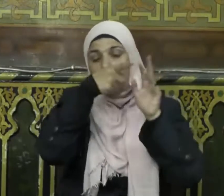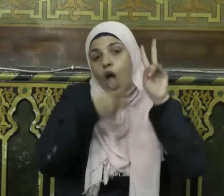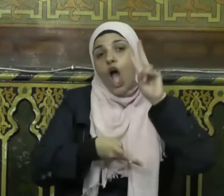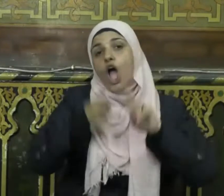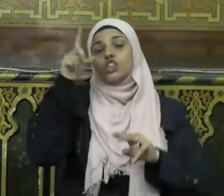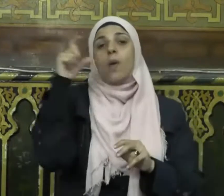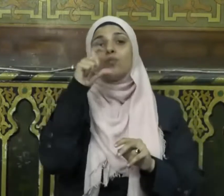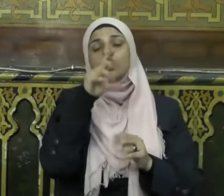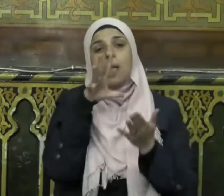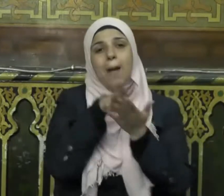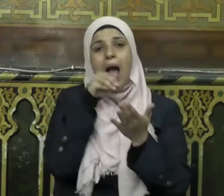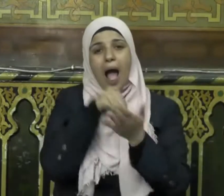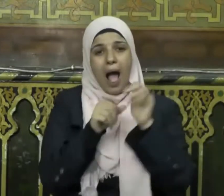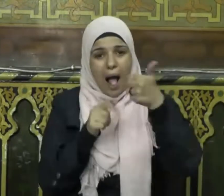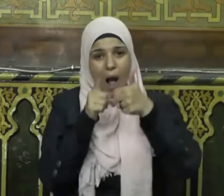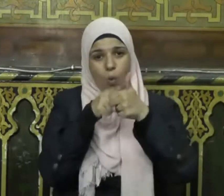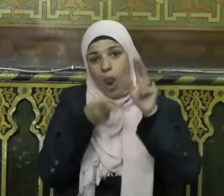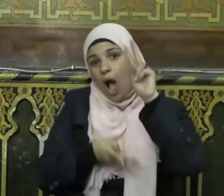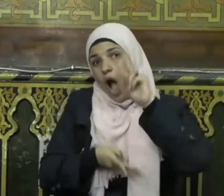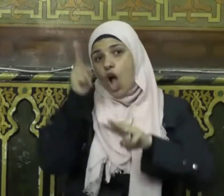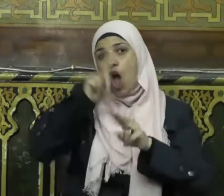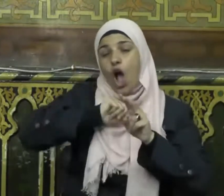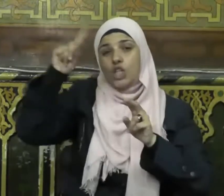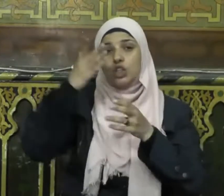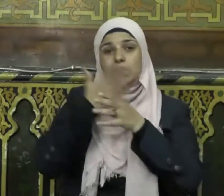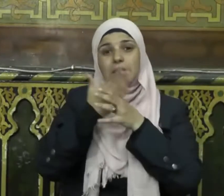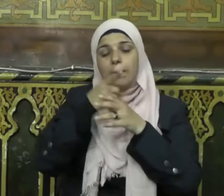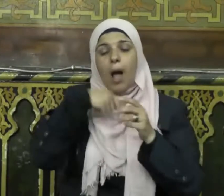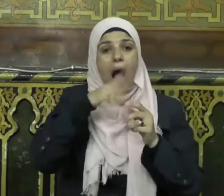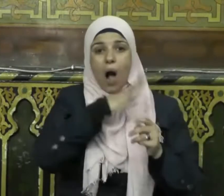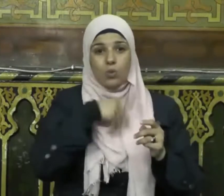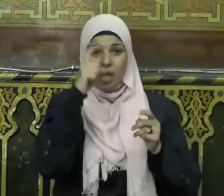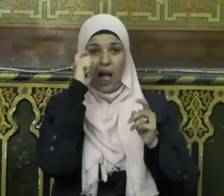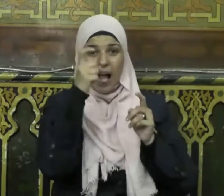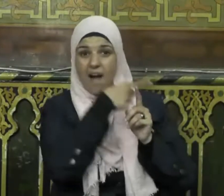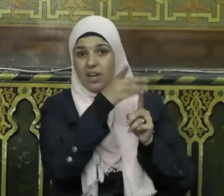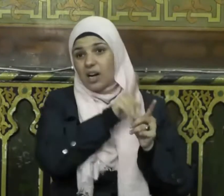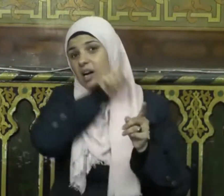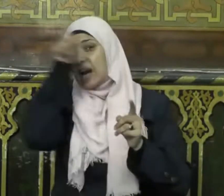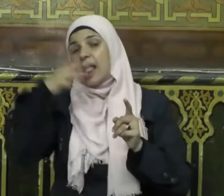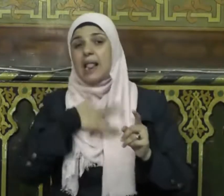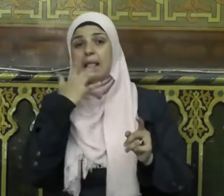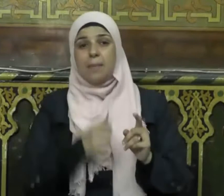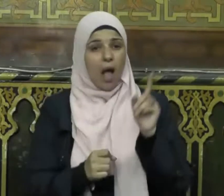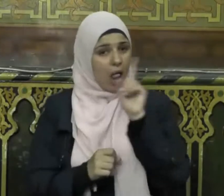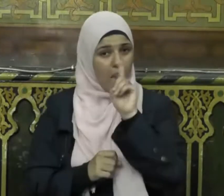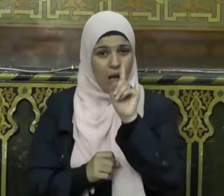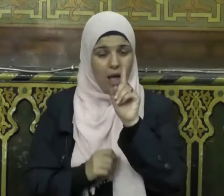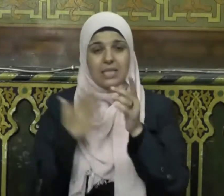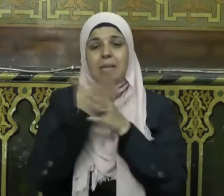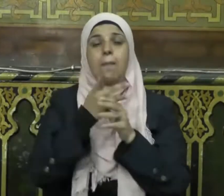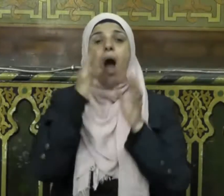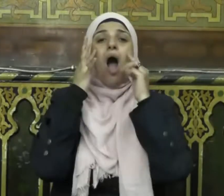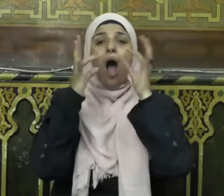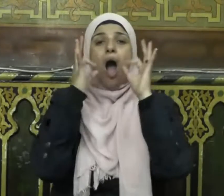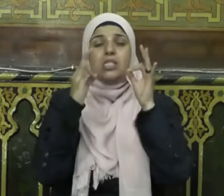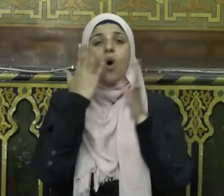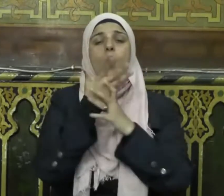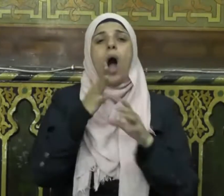المسلمين الأوائل لم تكن هجرة من دار كفر إلى دار إيمان لأن الأصل هو الدفاع